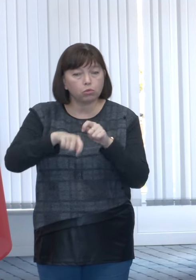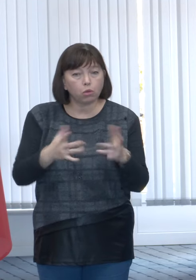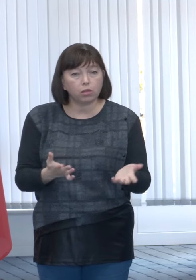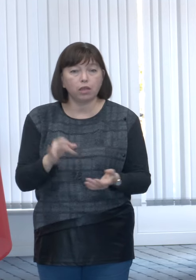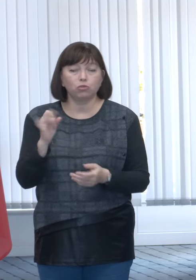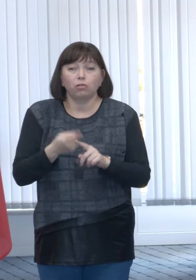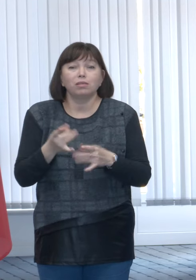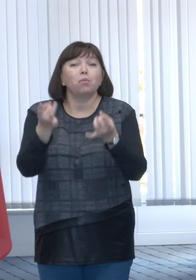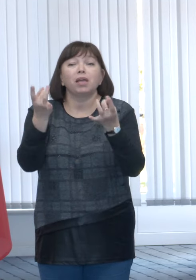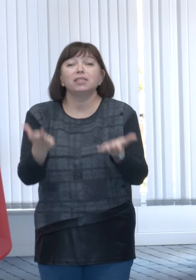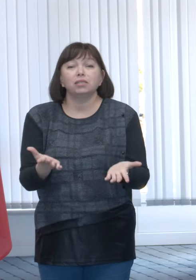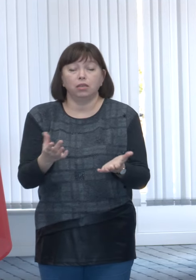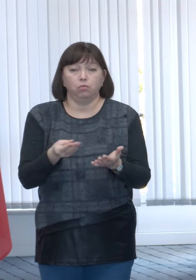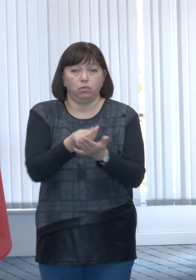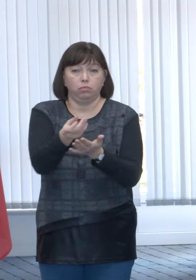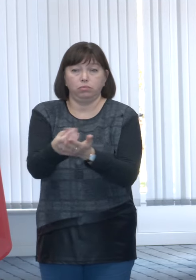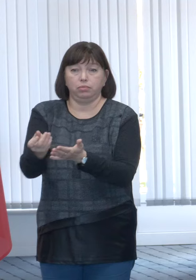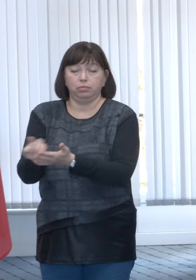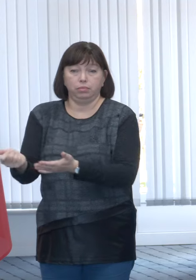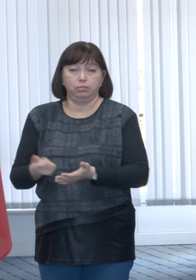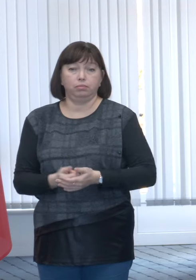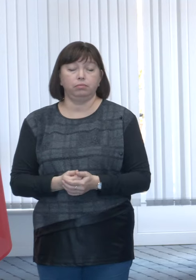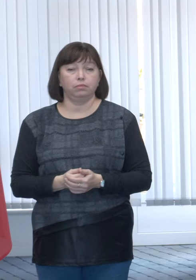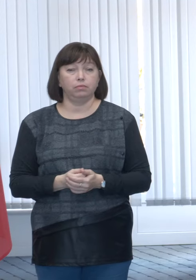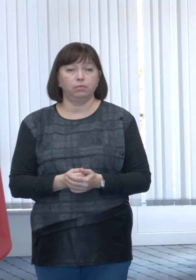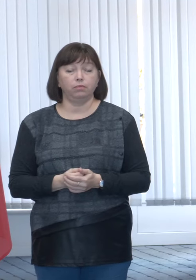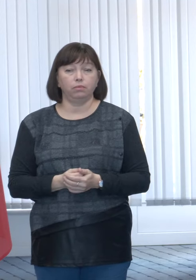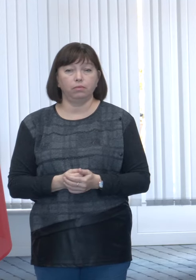este mai simplu de administrat din perspectiva